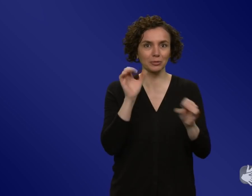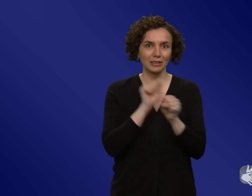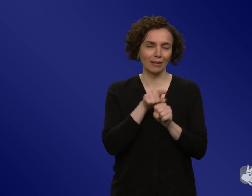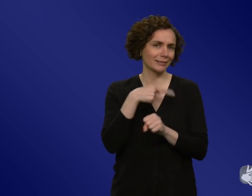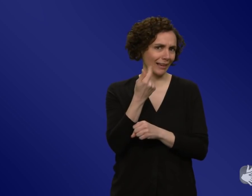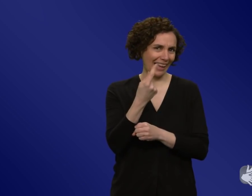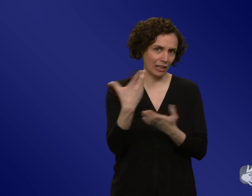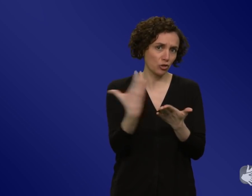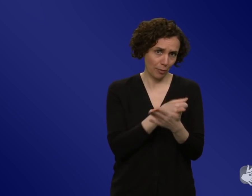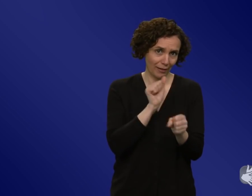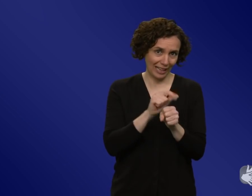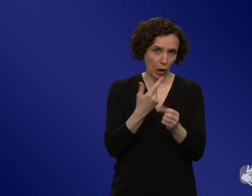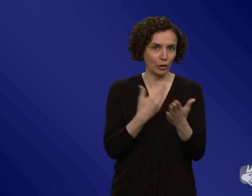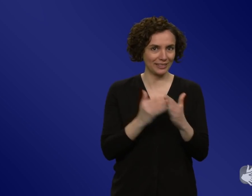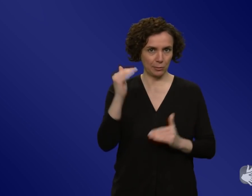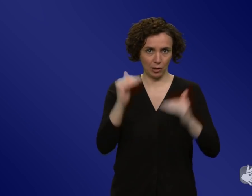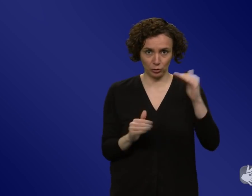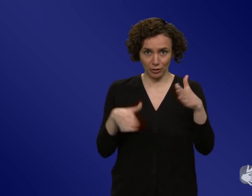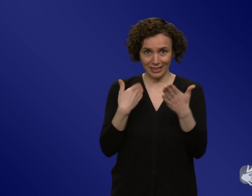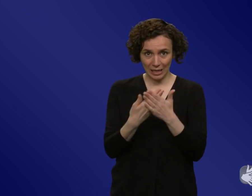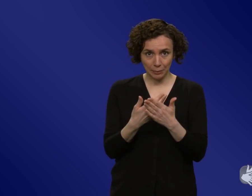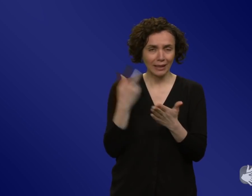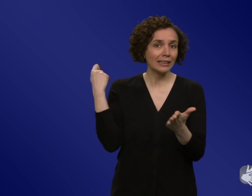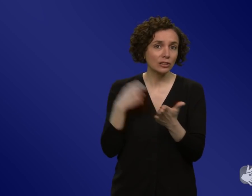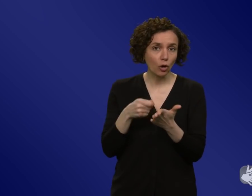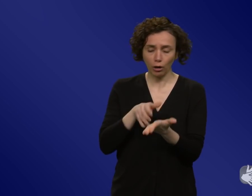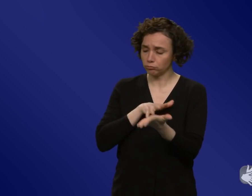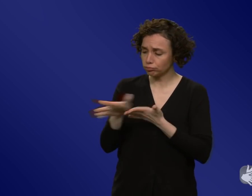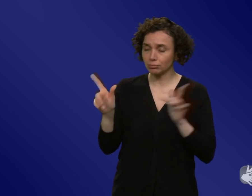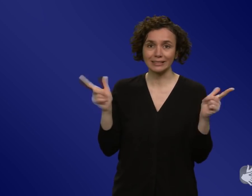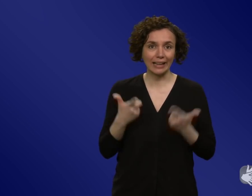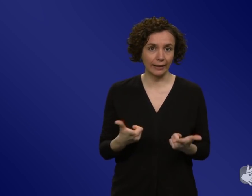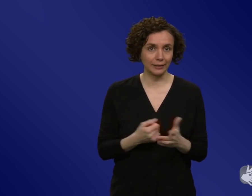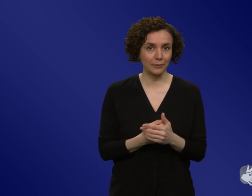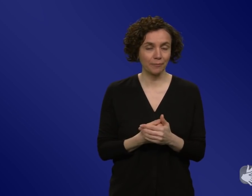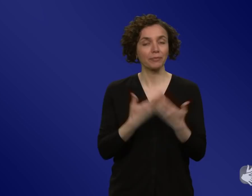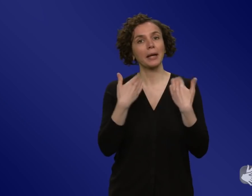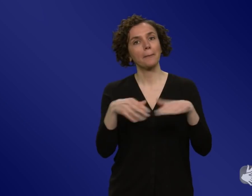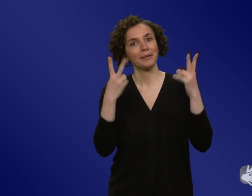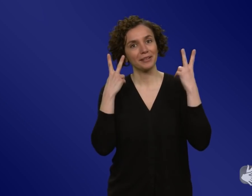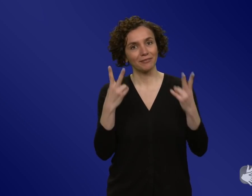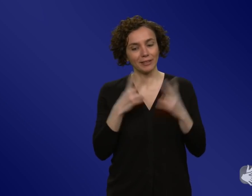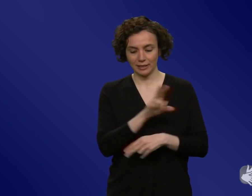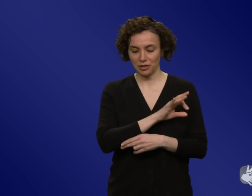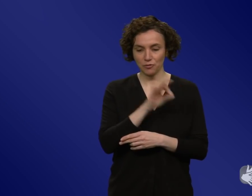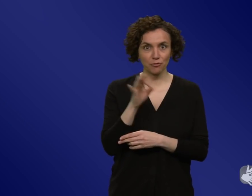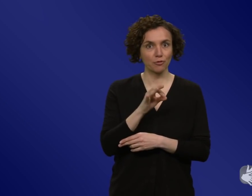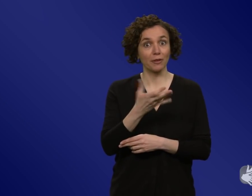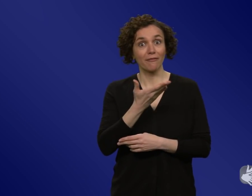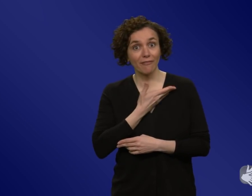werden können. Also es ist eigentlich vielmehr eine Sache des Verständnisses und des Willens der verschiedenen Institutionen oder auch in